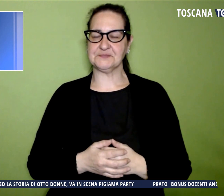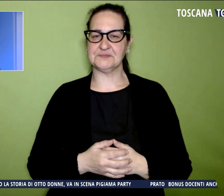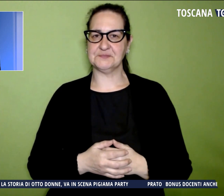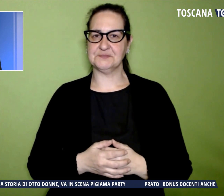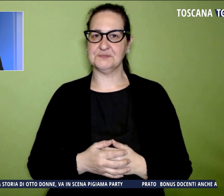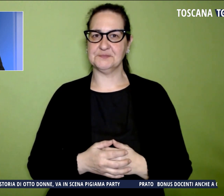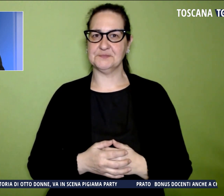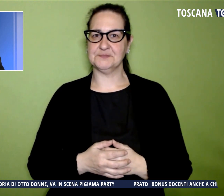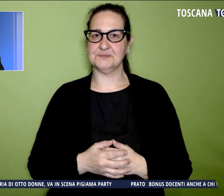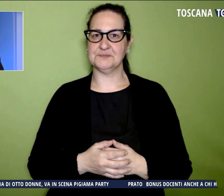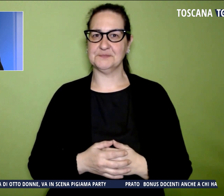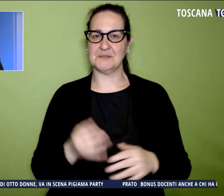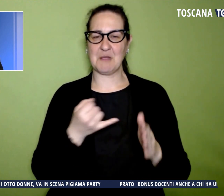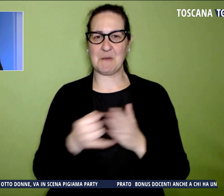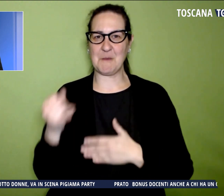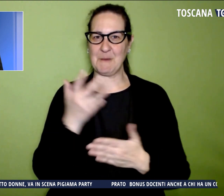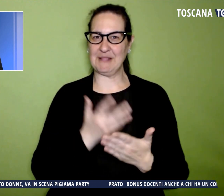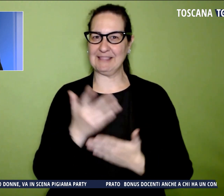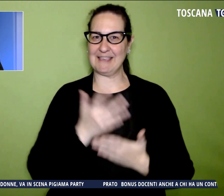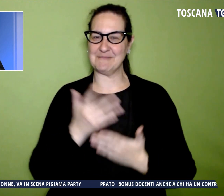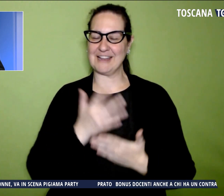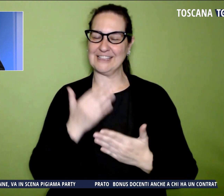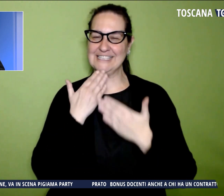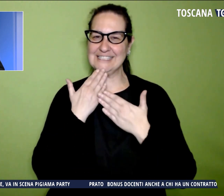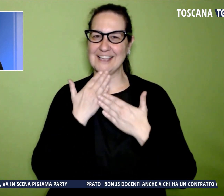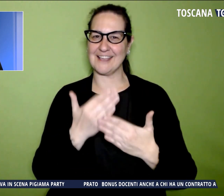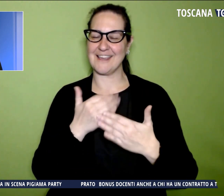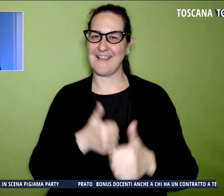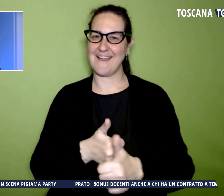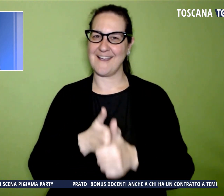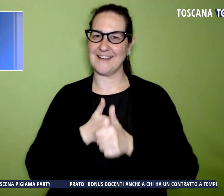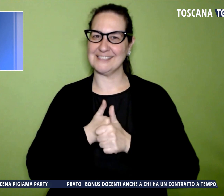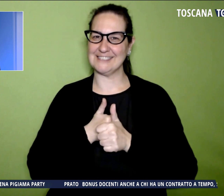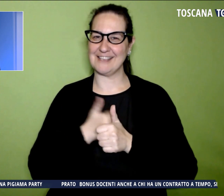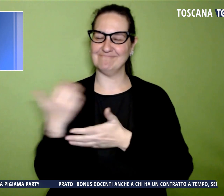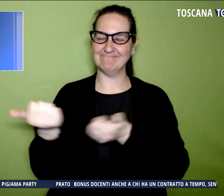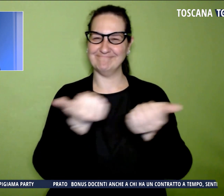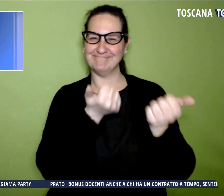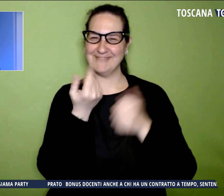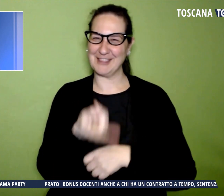Ed è tutto per questa edizione. Grazie di essere stati con noi. Arrivederci a domani.